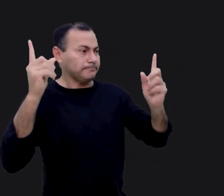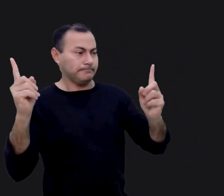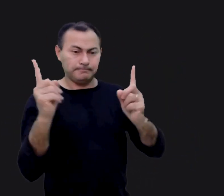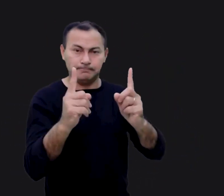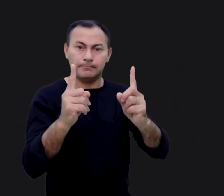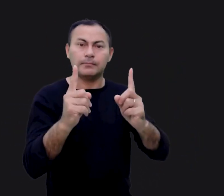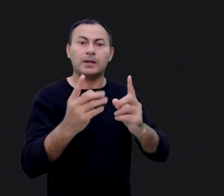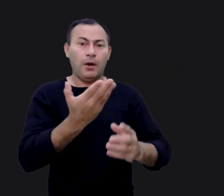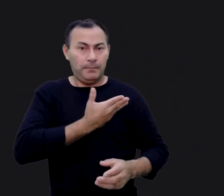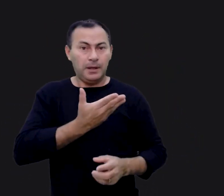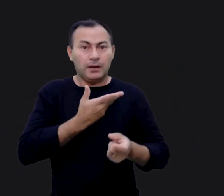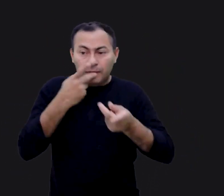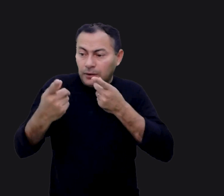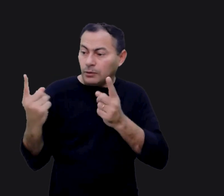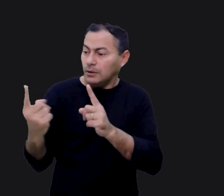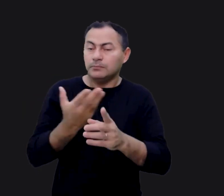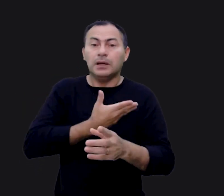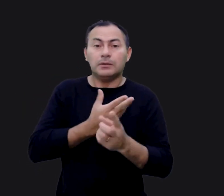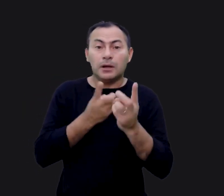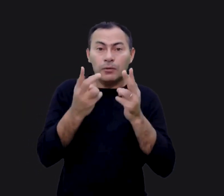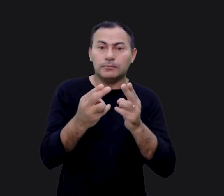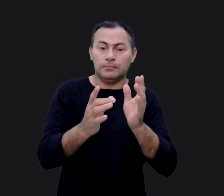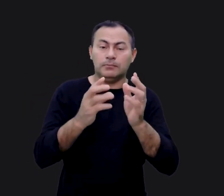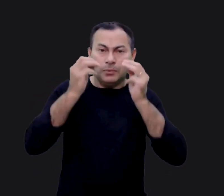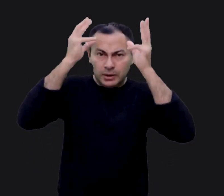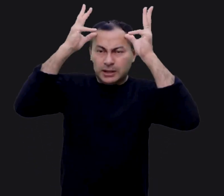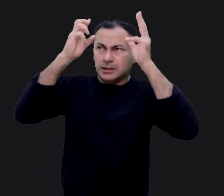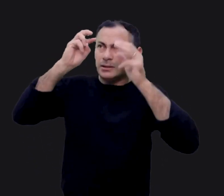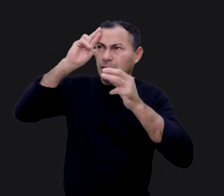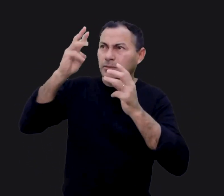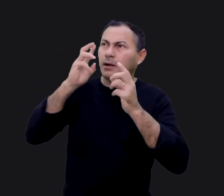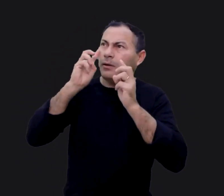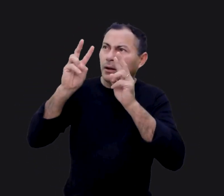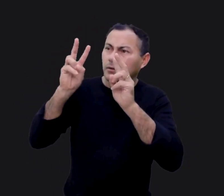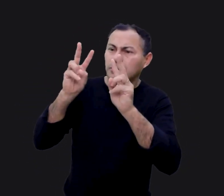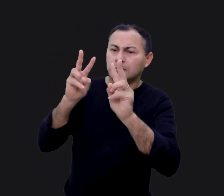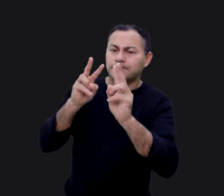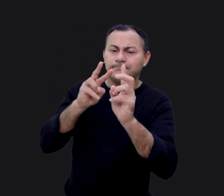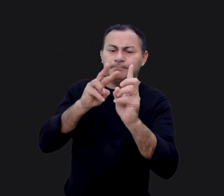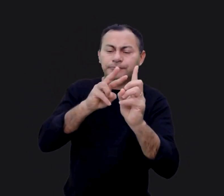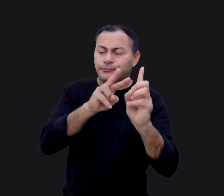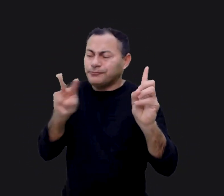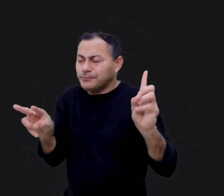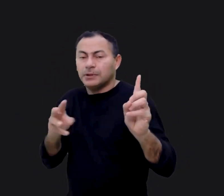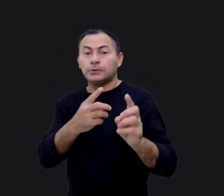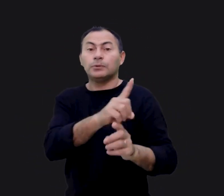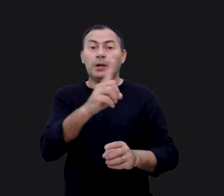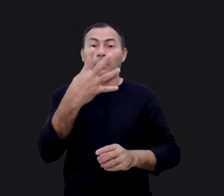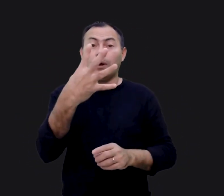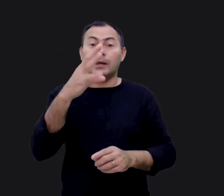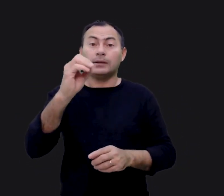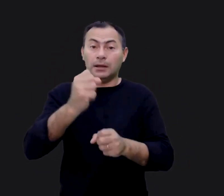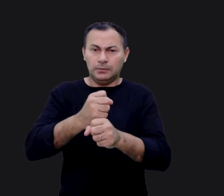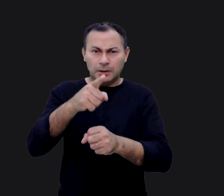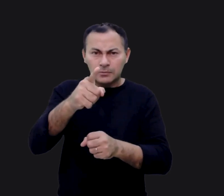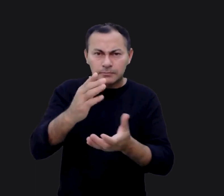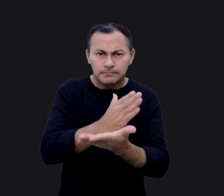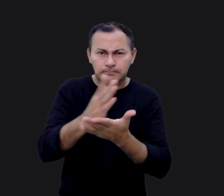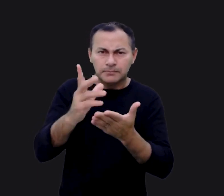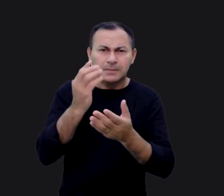cara a cara. Como um amigo fala com outro amigo. Moisés desviou-se do olhar de Deus durante 40 anos. Eu desejo saber, você alguma